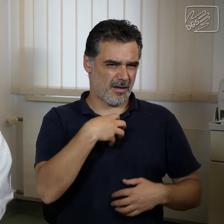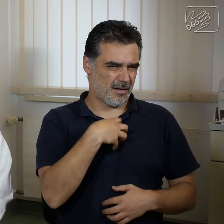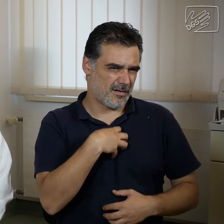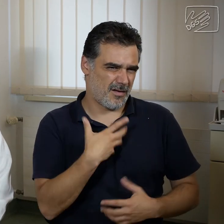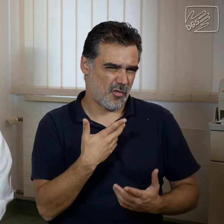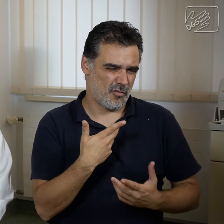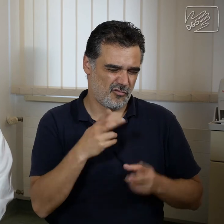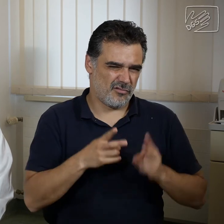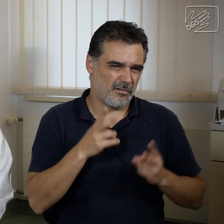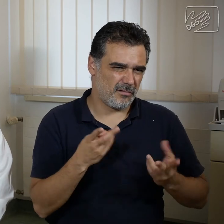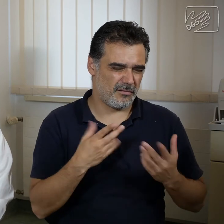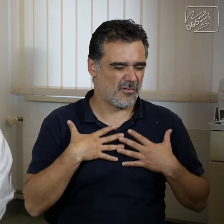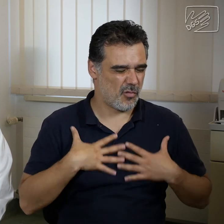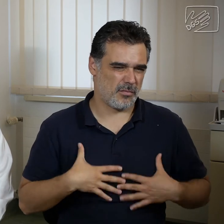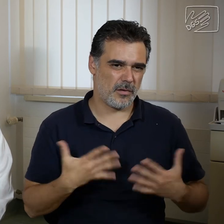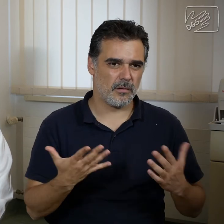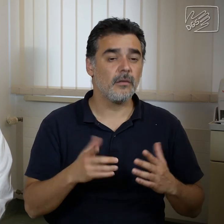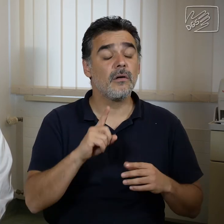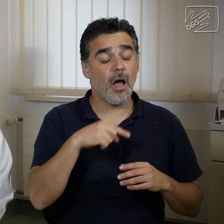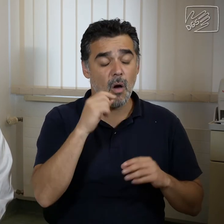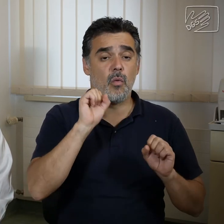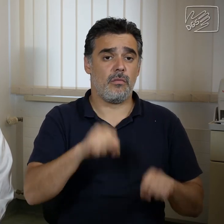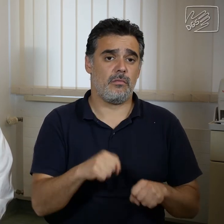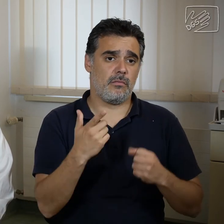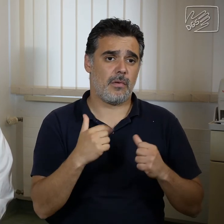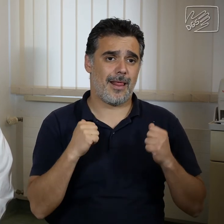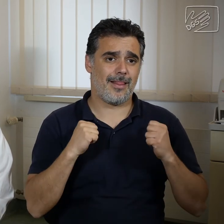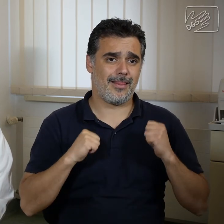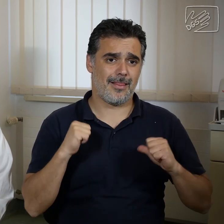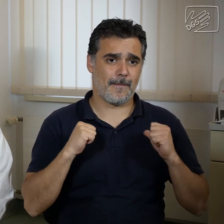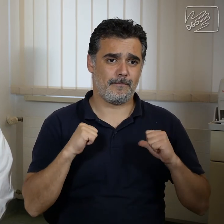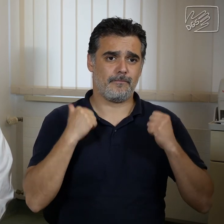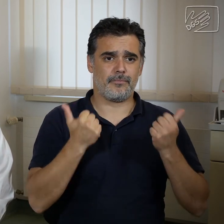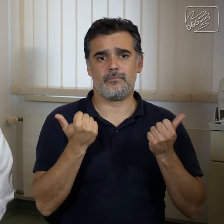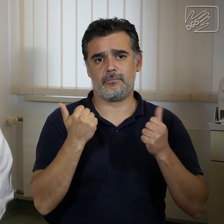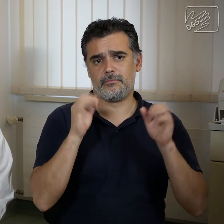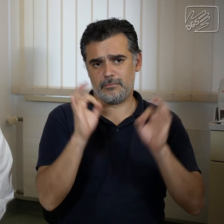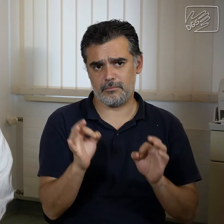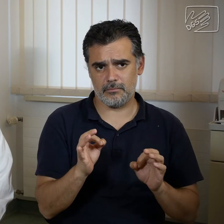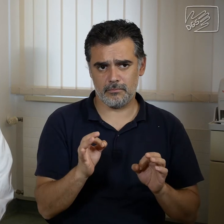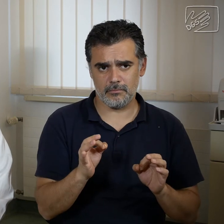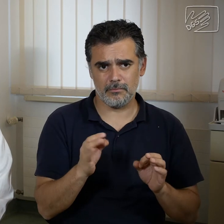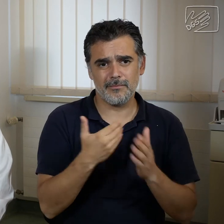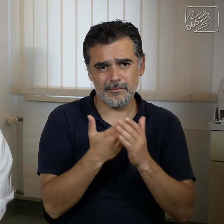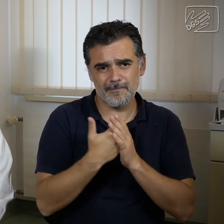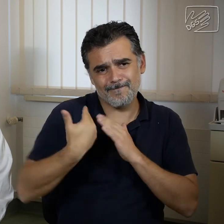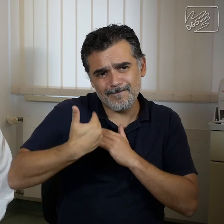Körpers und können dann auch lebensbedrohlich verlaufen. Deswegen sind die regelmäßigen Kontrollen sehr wichtig und